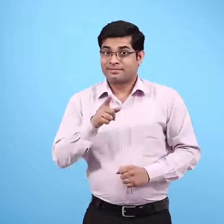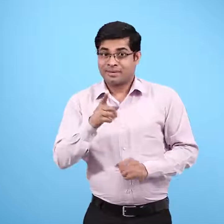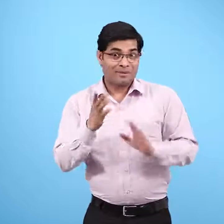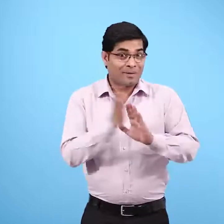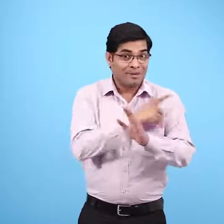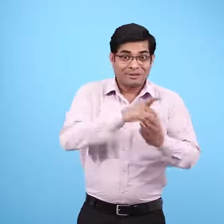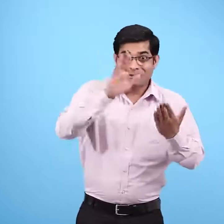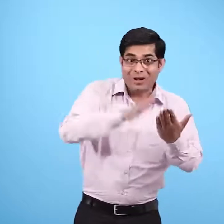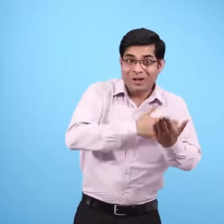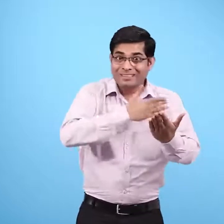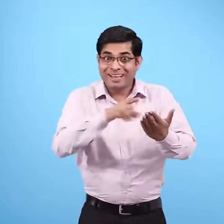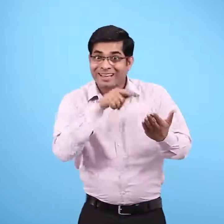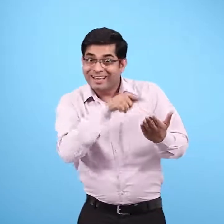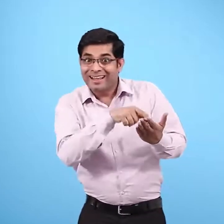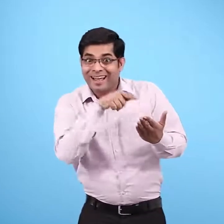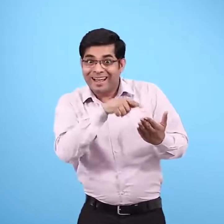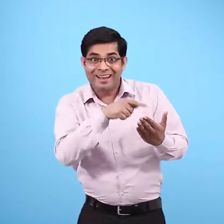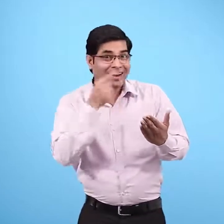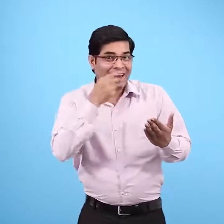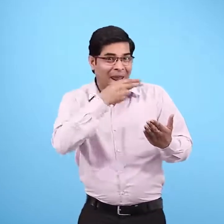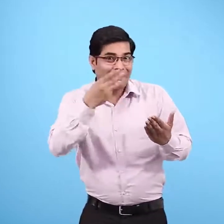तुमने कविता में जिस फौजी के बारे में पढ़ा